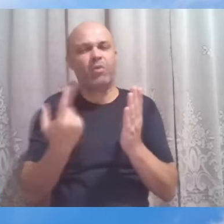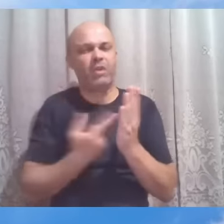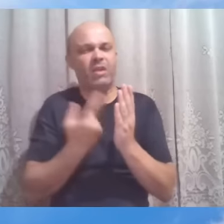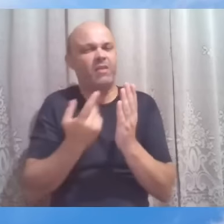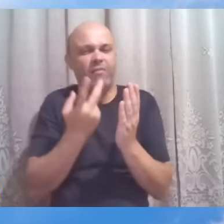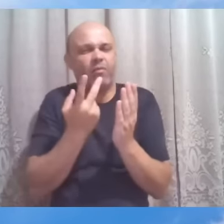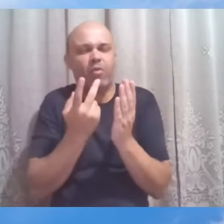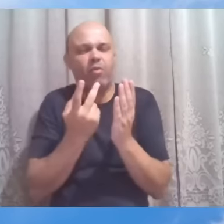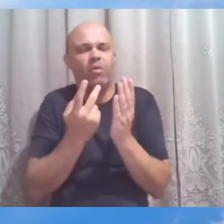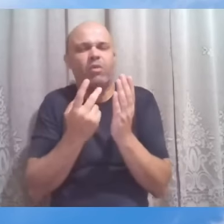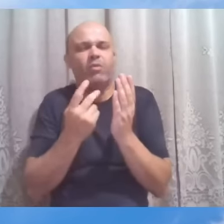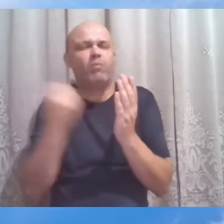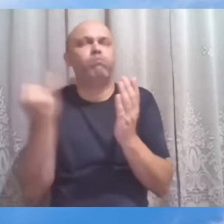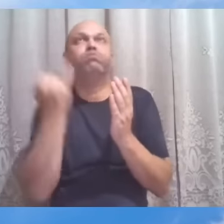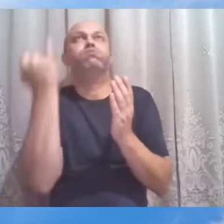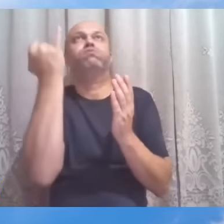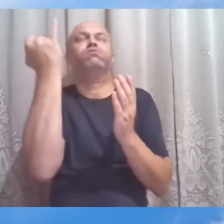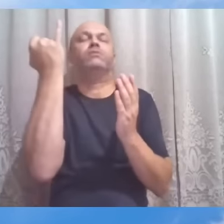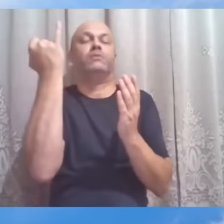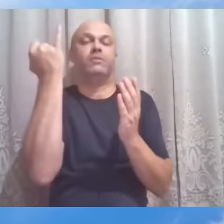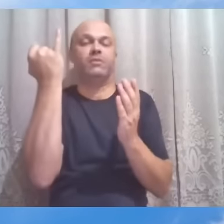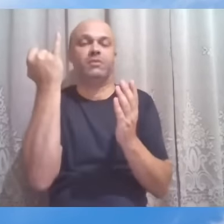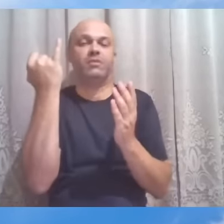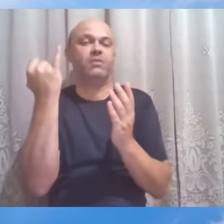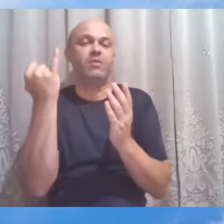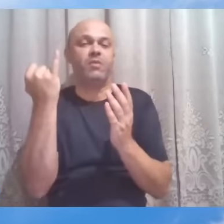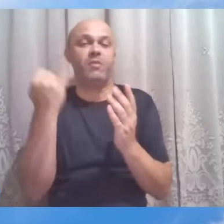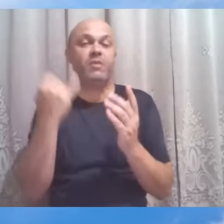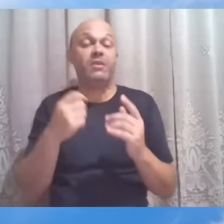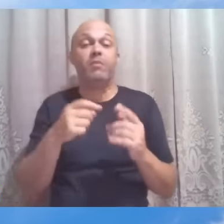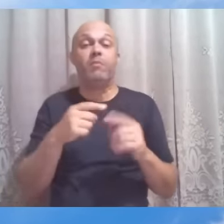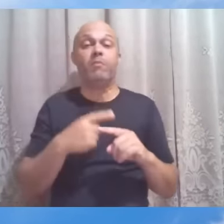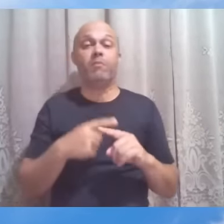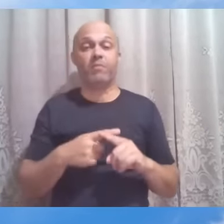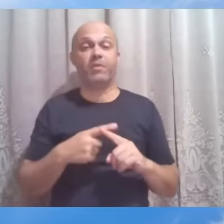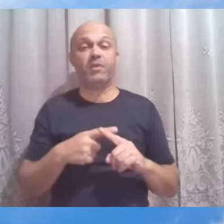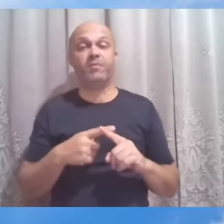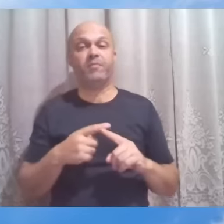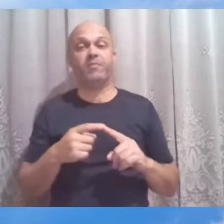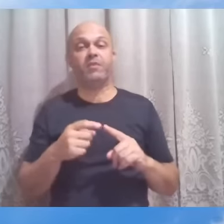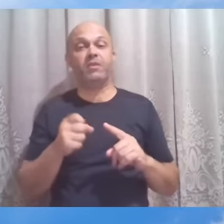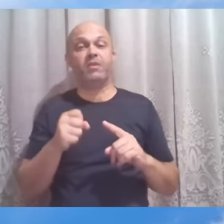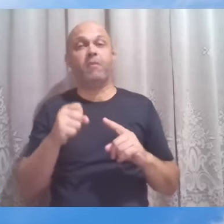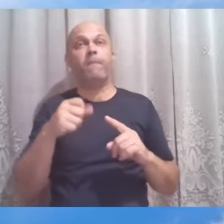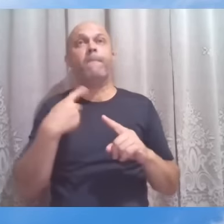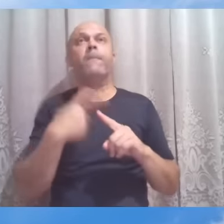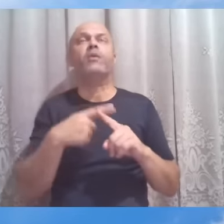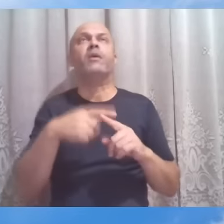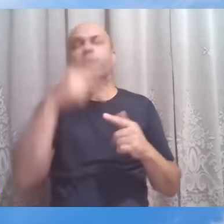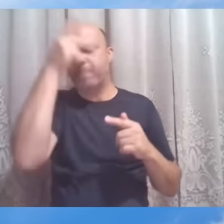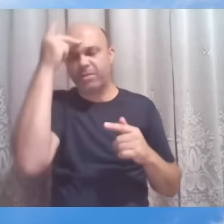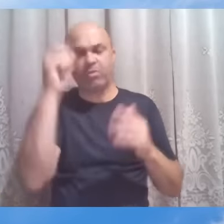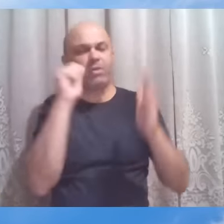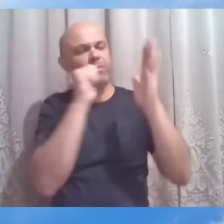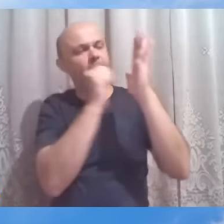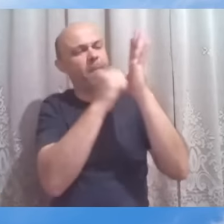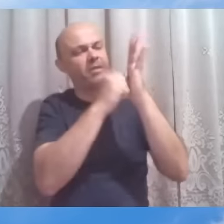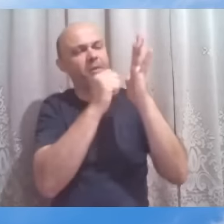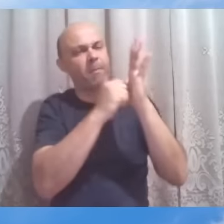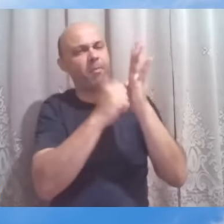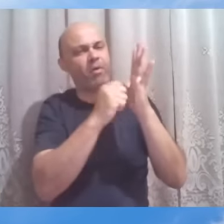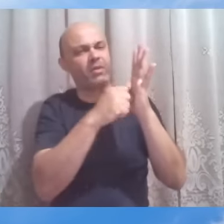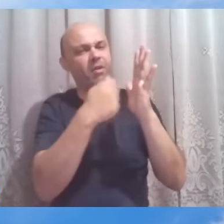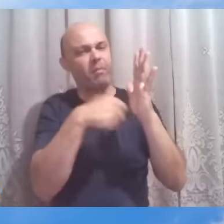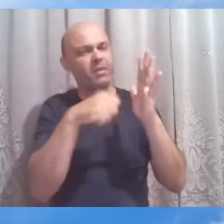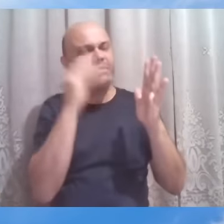não abre as portas dos seus cofres, senão aqueles que essas portas batem com muita perseverança, com muita